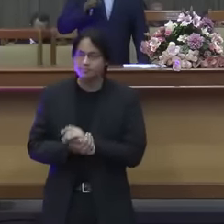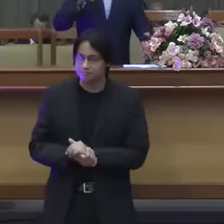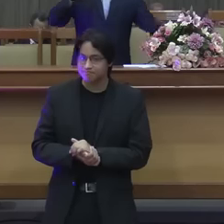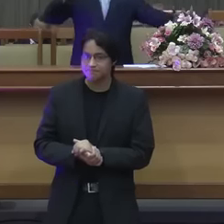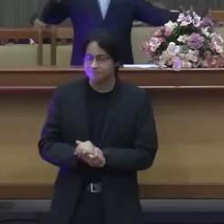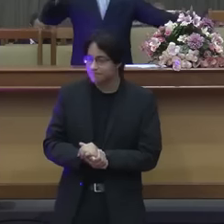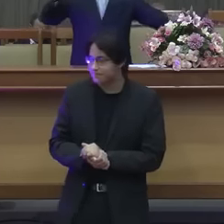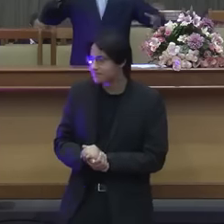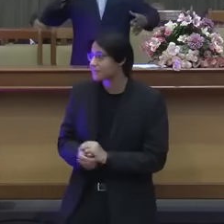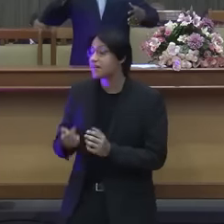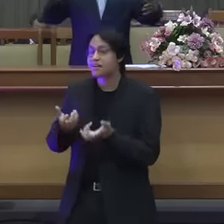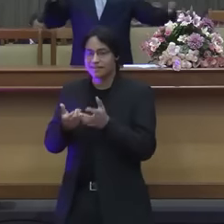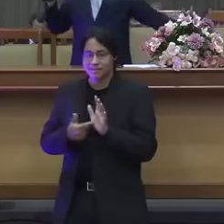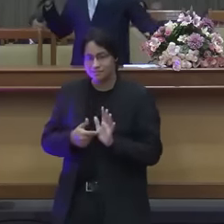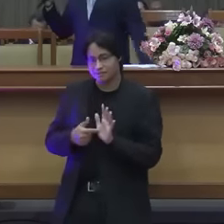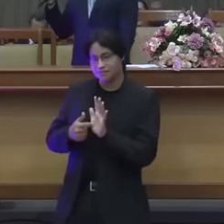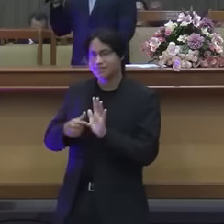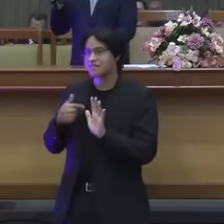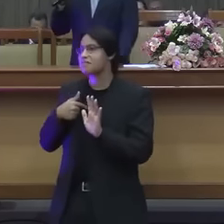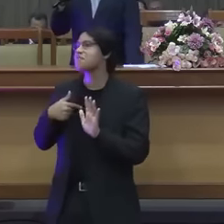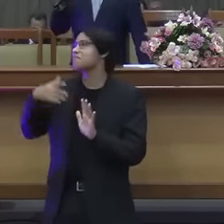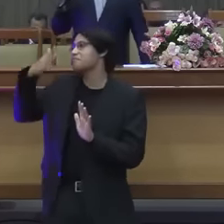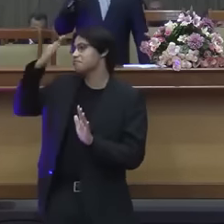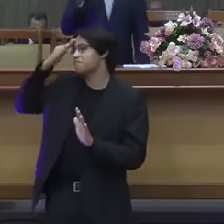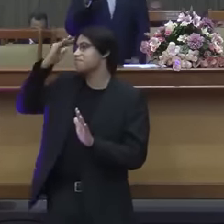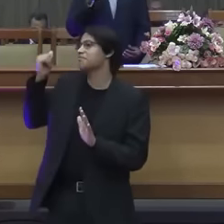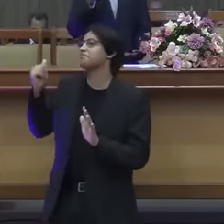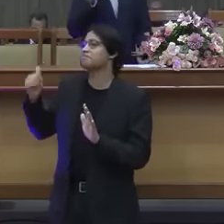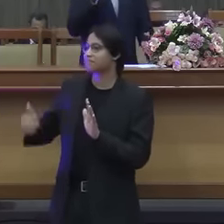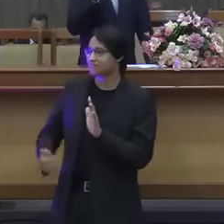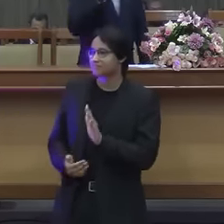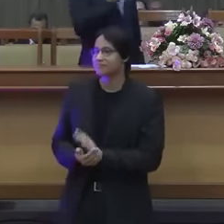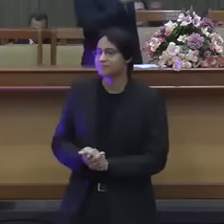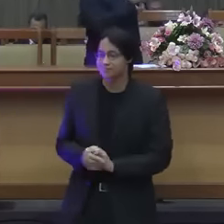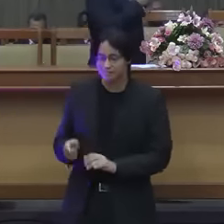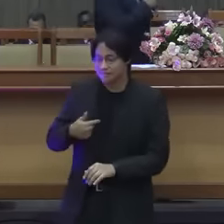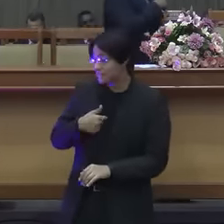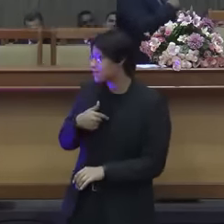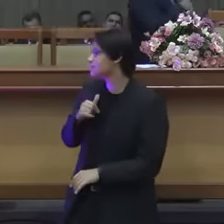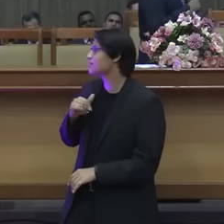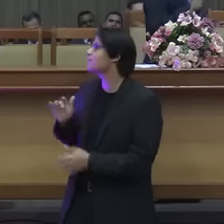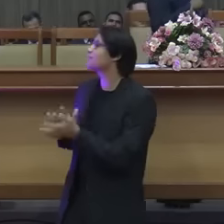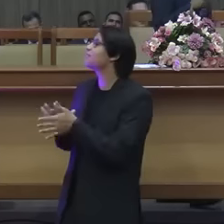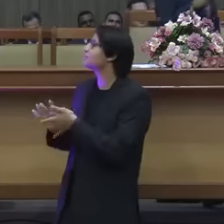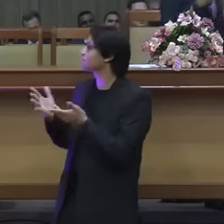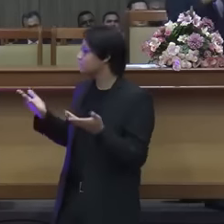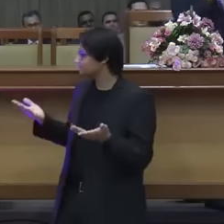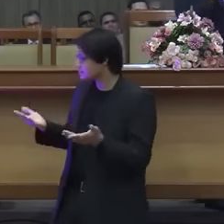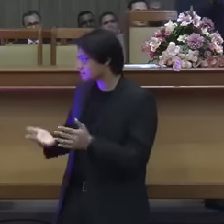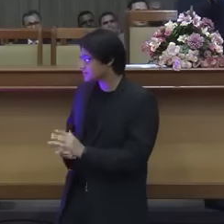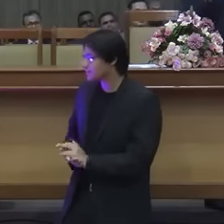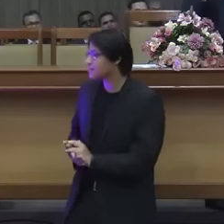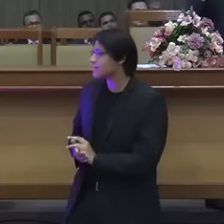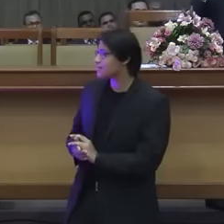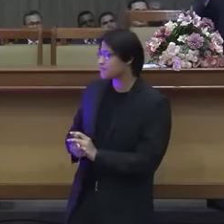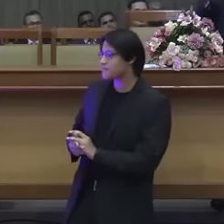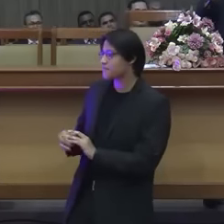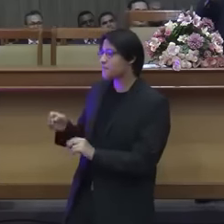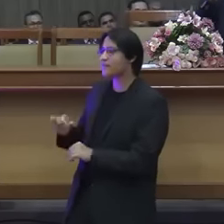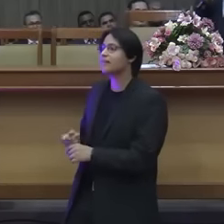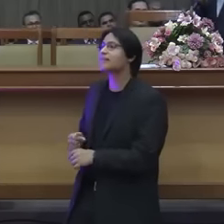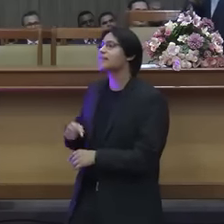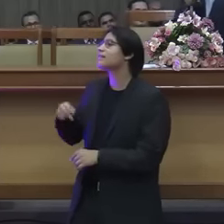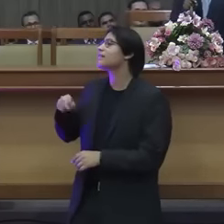ele querendo mostrar que era mais justo não assim me diga uma coisa Jesus mestre quem é o meu